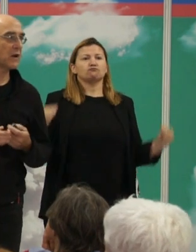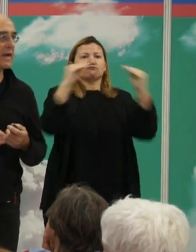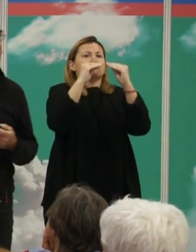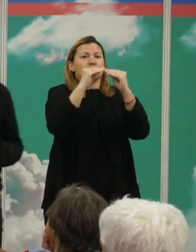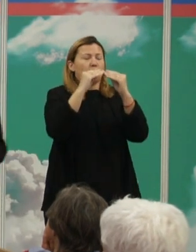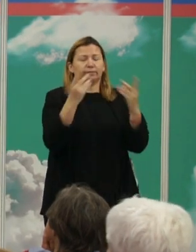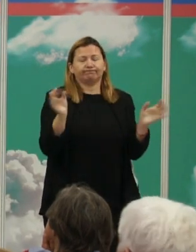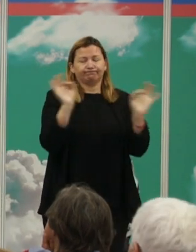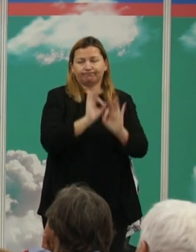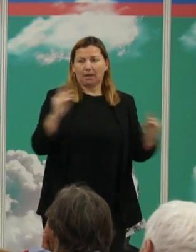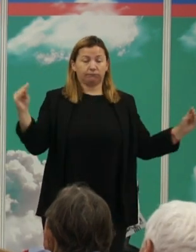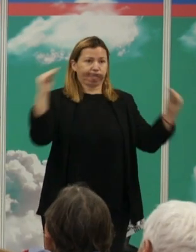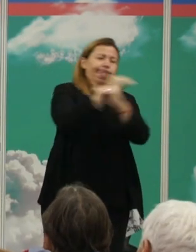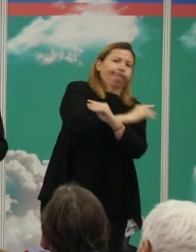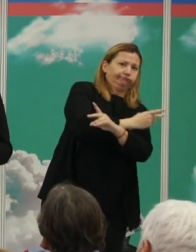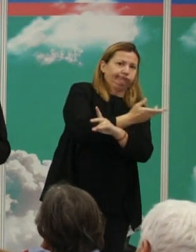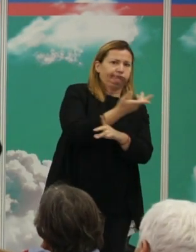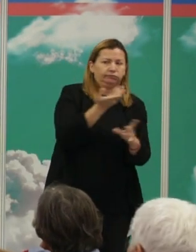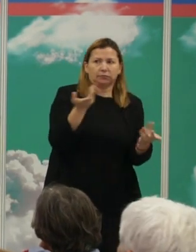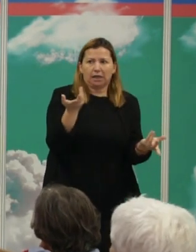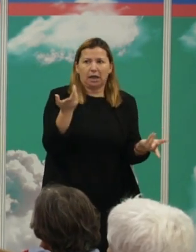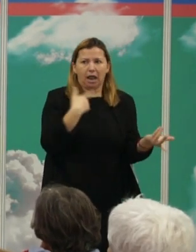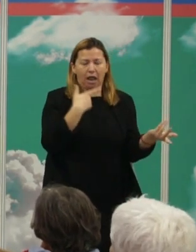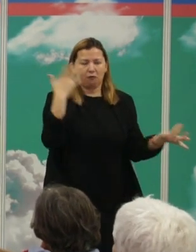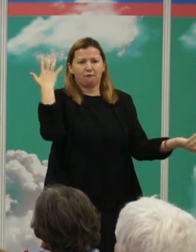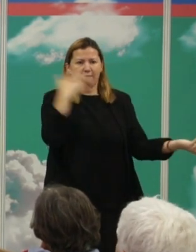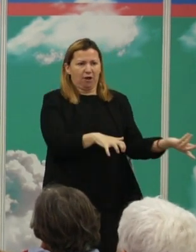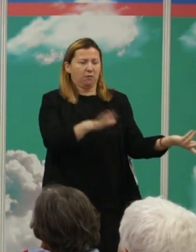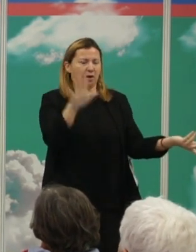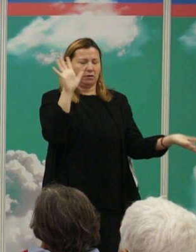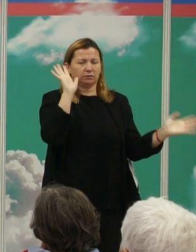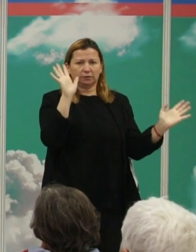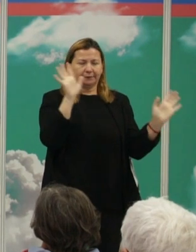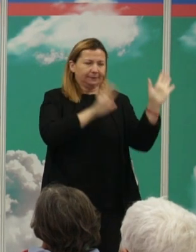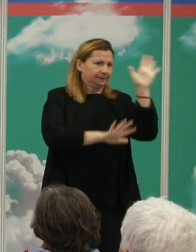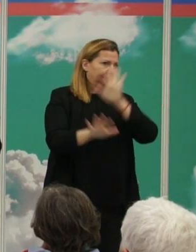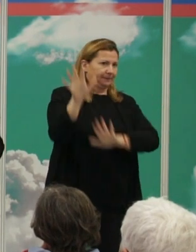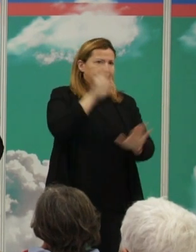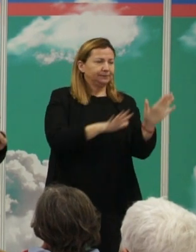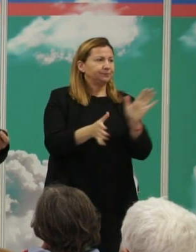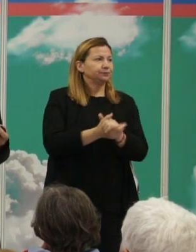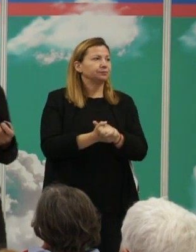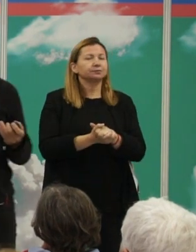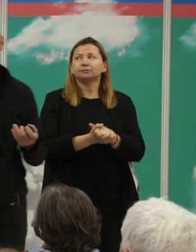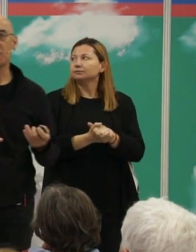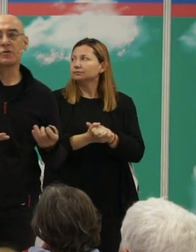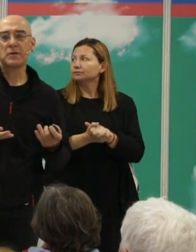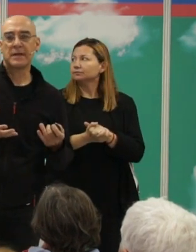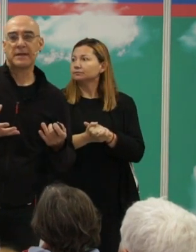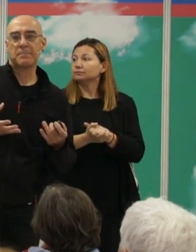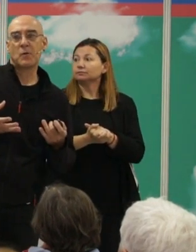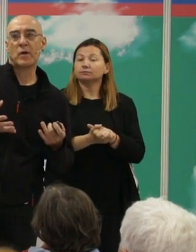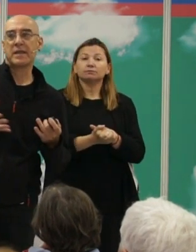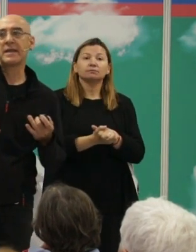explicación clara, las explicaciones son poliédricas porque el fenómeno es muy complejo y, de hecho,